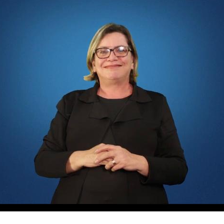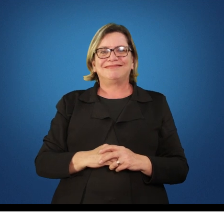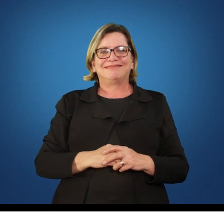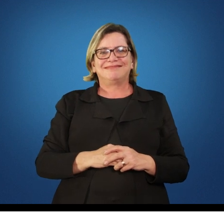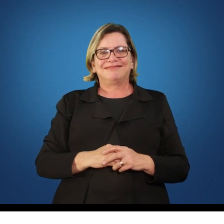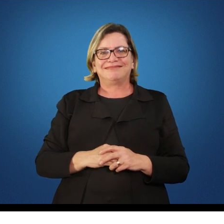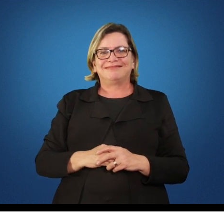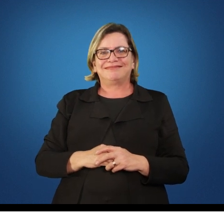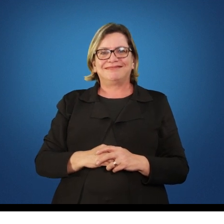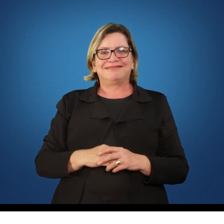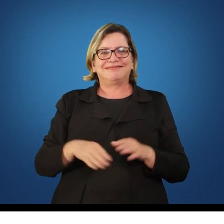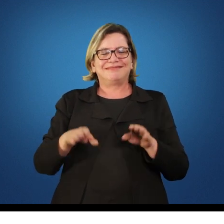principais